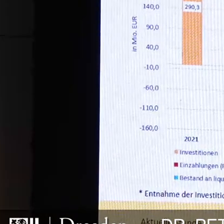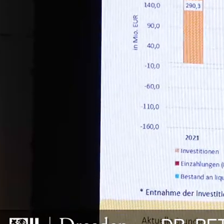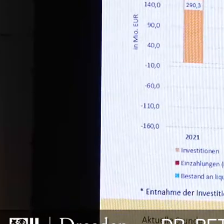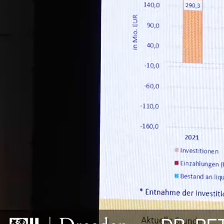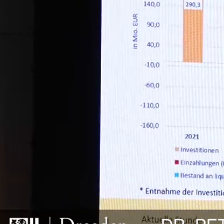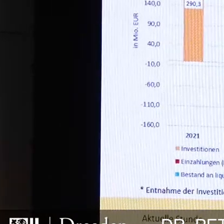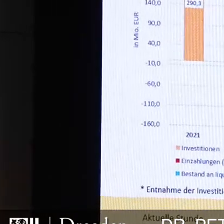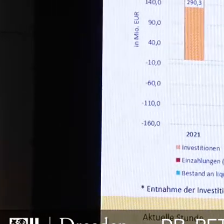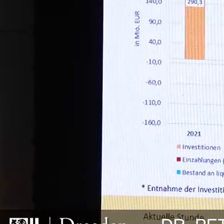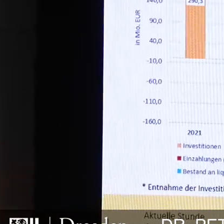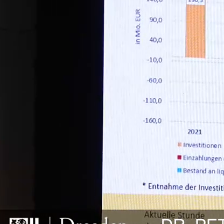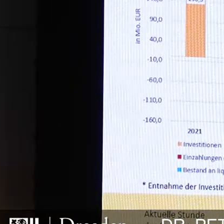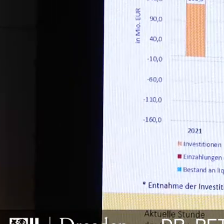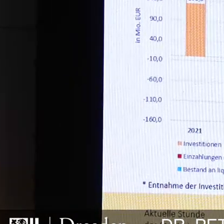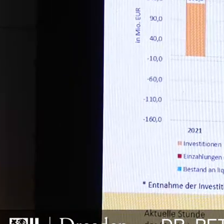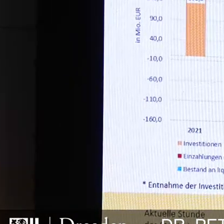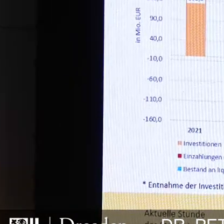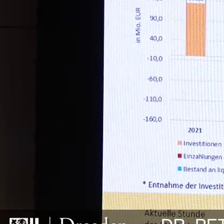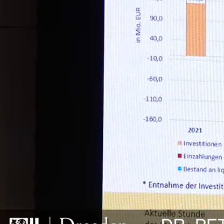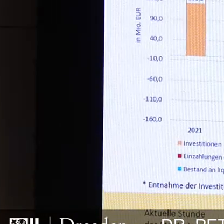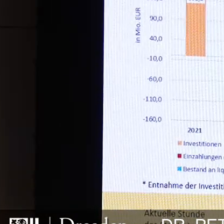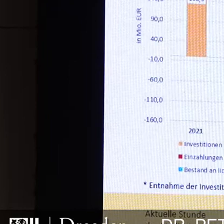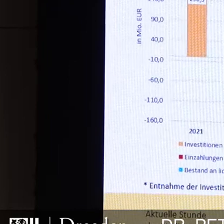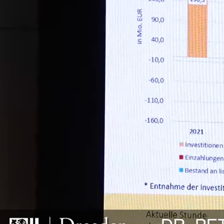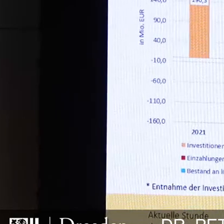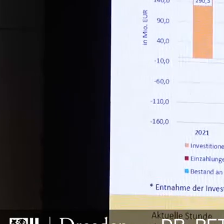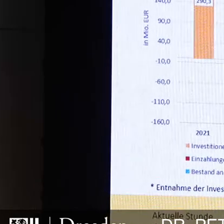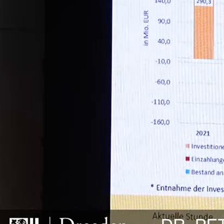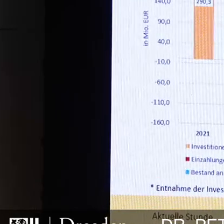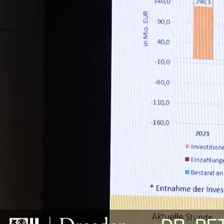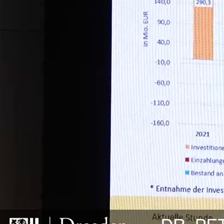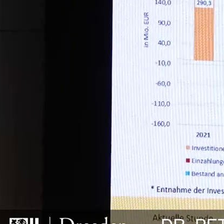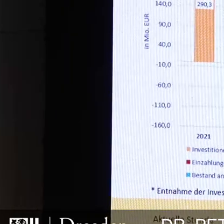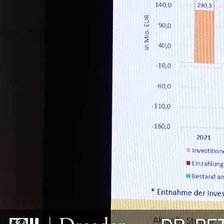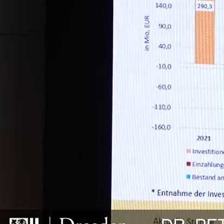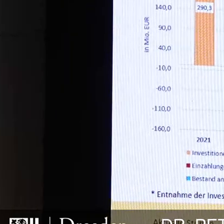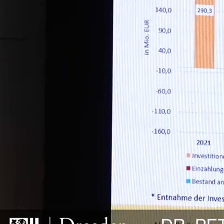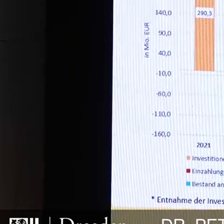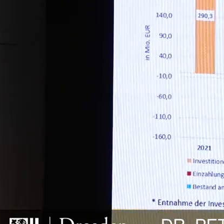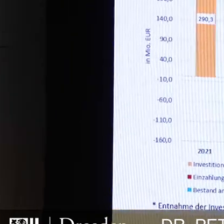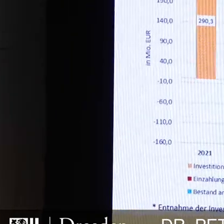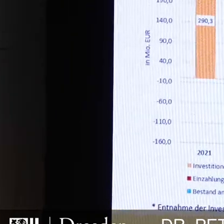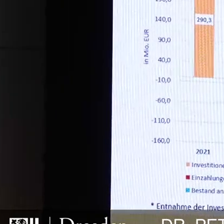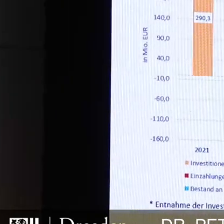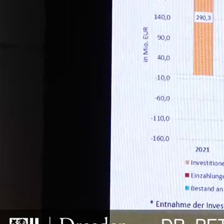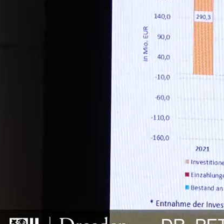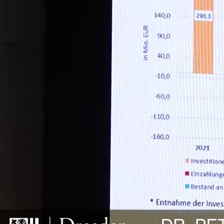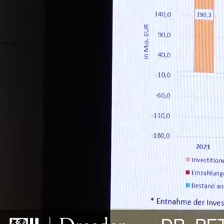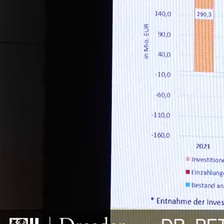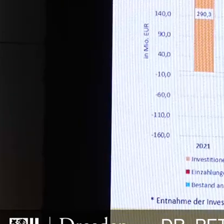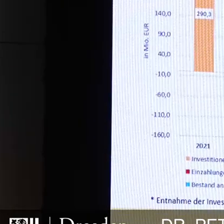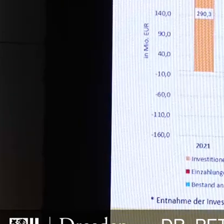Und jetzt kommt das, was eigentlich nach der Denkweise unseres